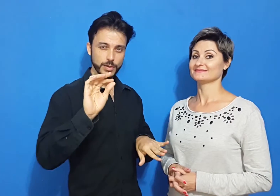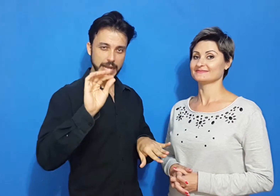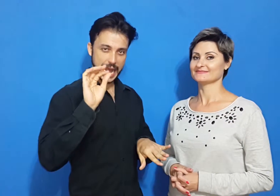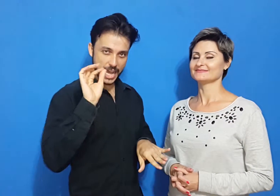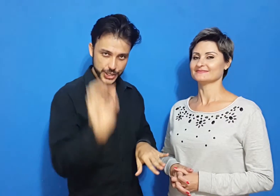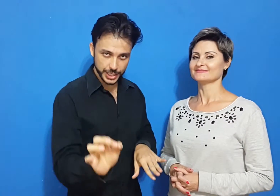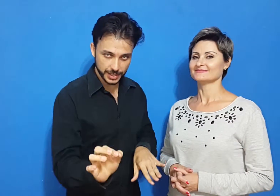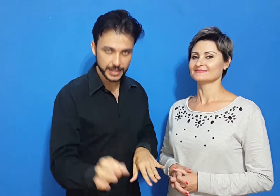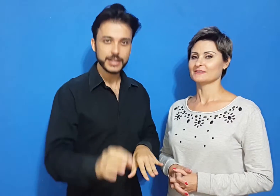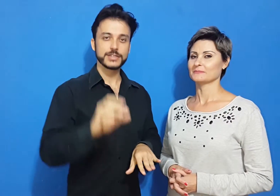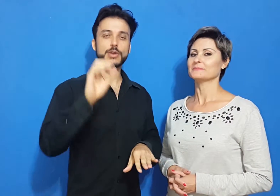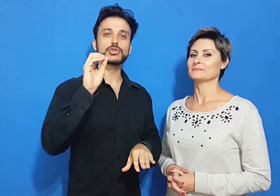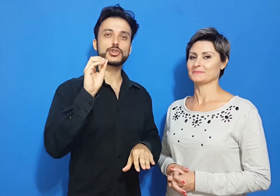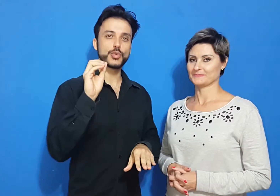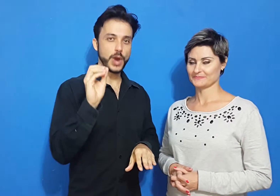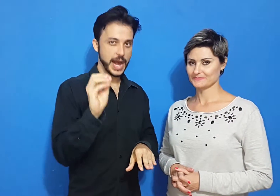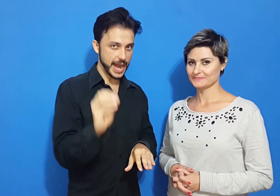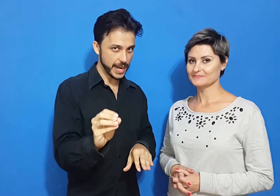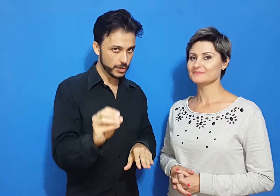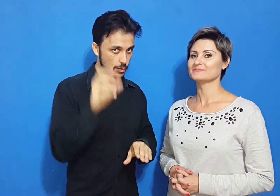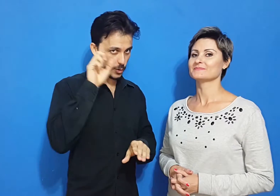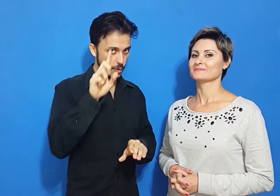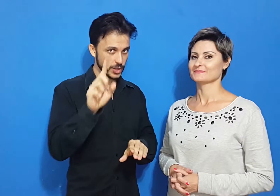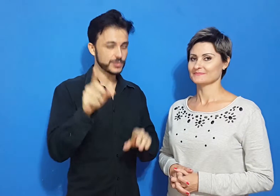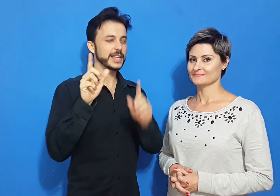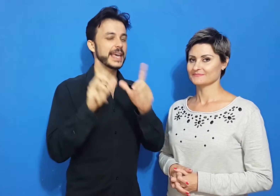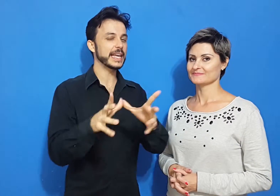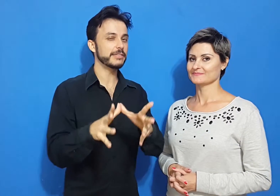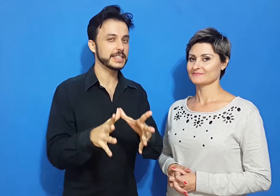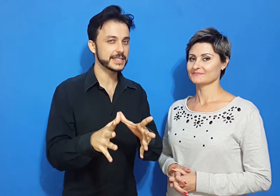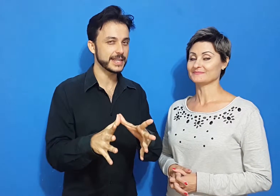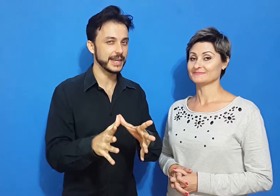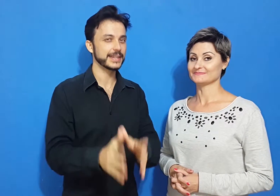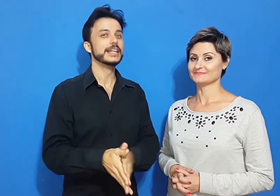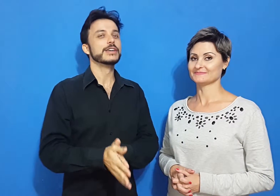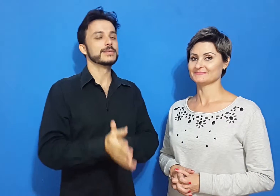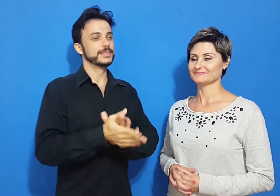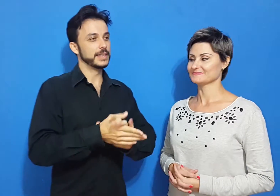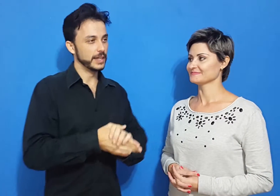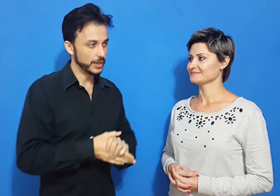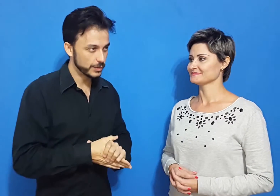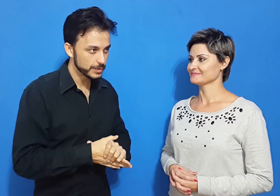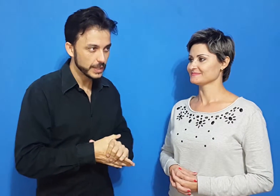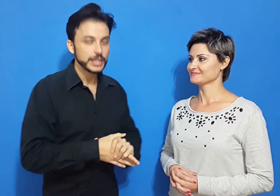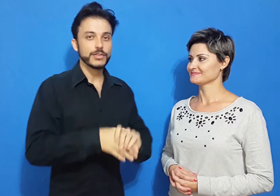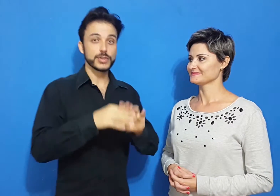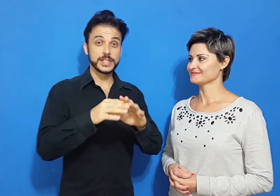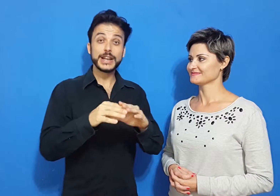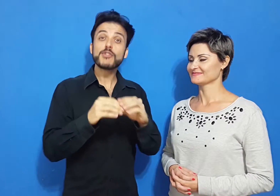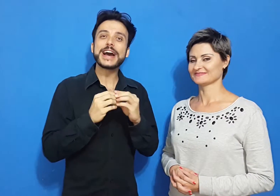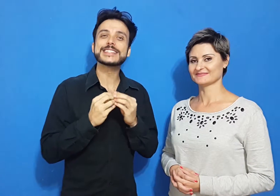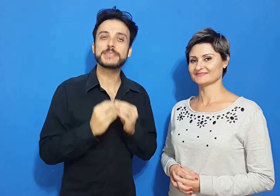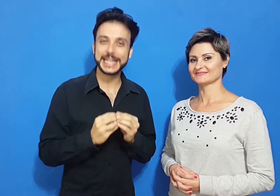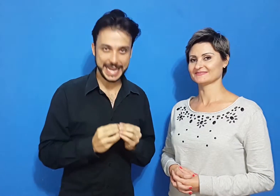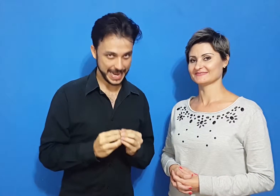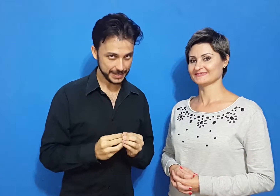vai agir. Você vai continuar com o propósito. Você quer que ele vá dançar. Então, você não vai esperar,